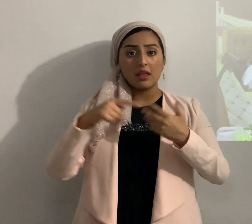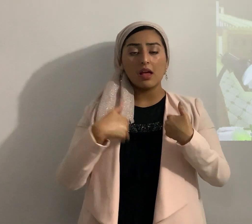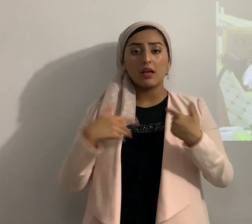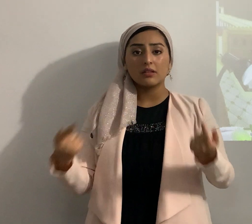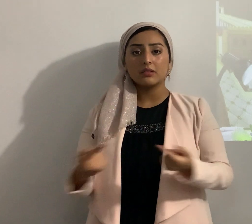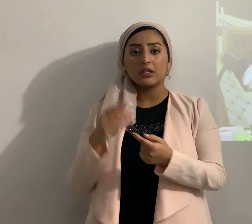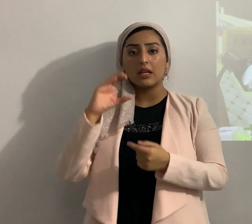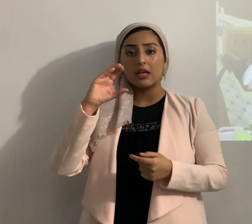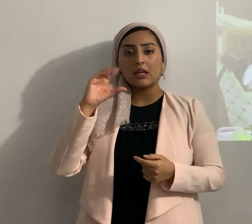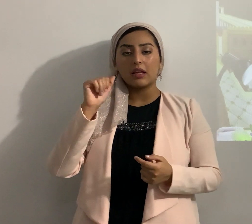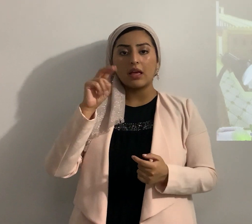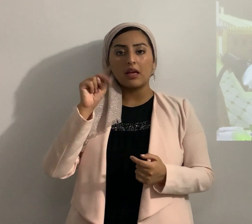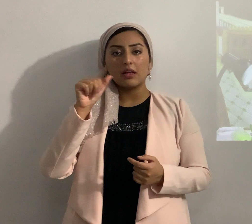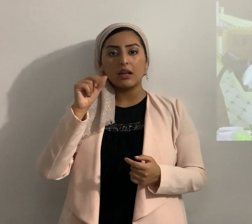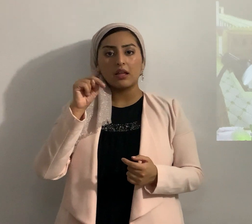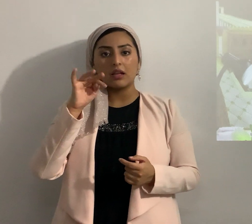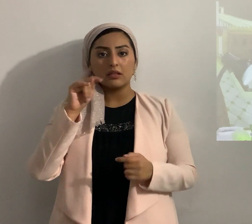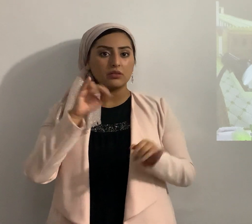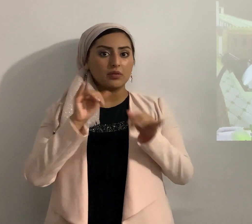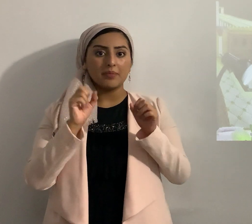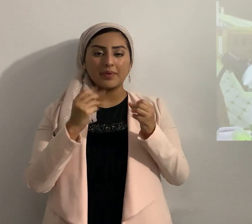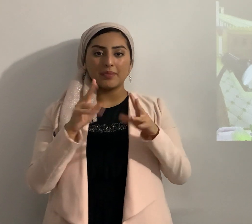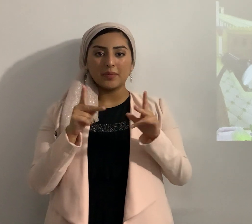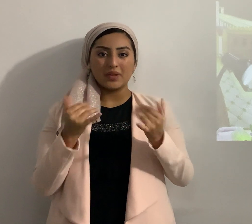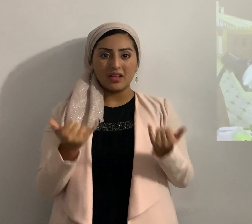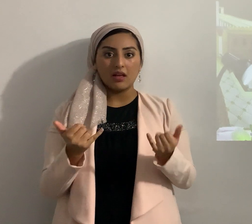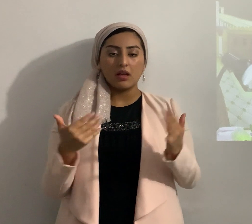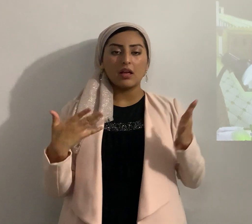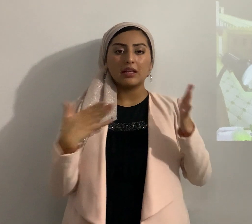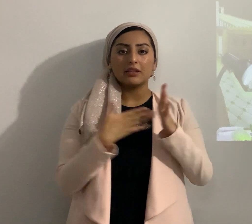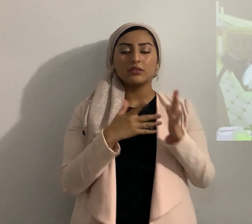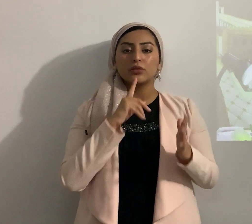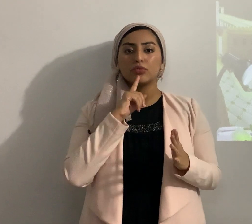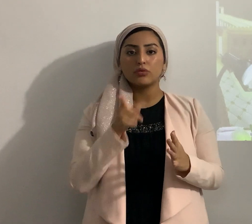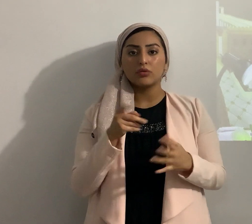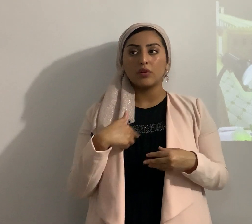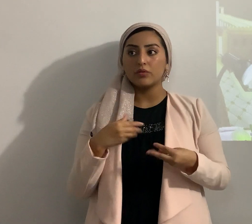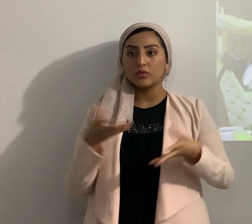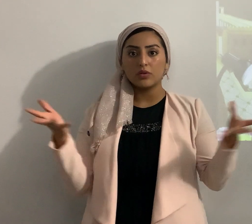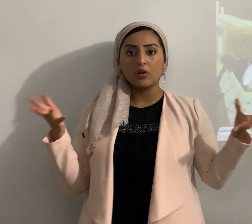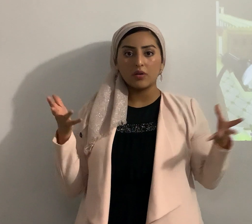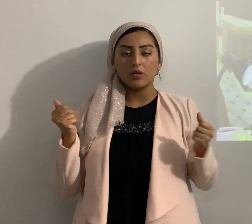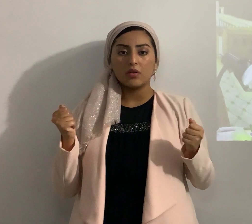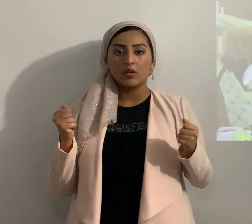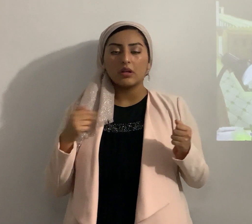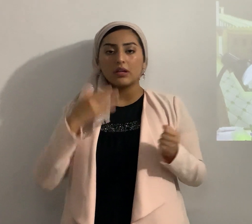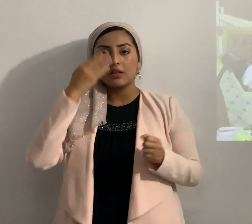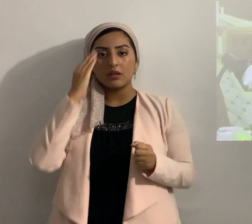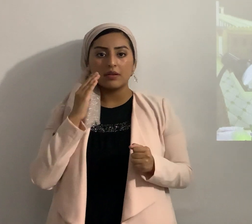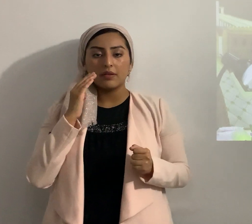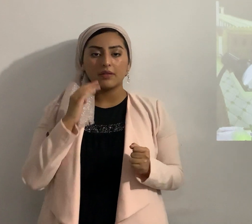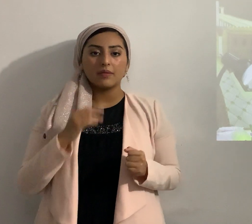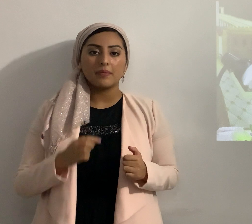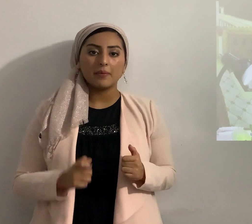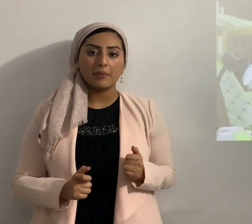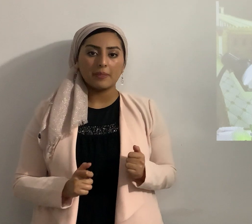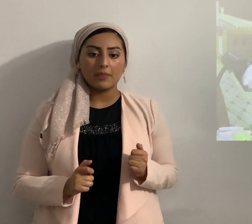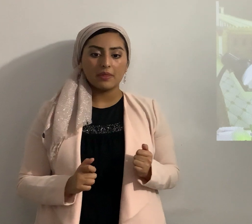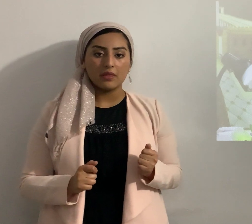cananeos como mucha gente ahora habían pecado contra la verdad revelada de Elohim a